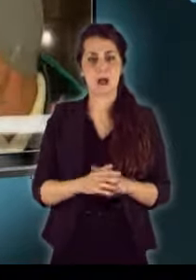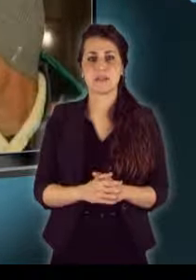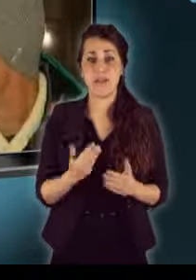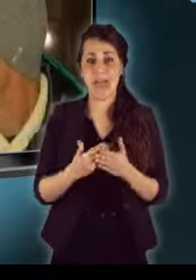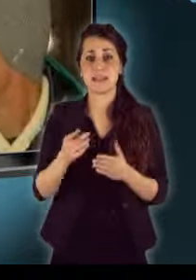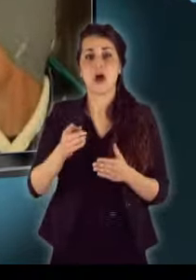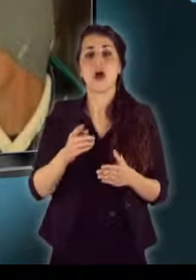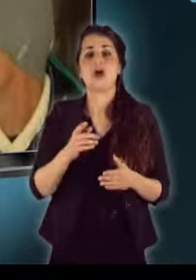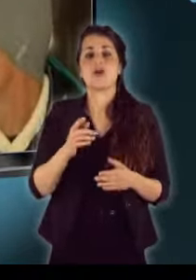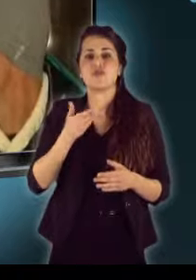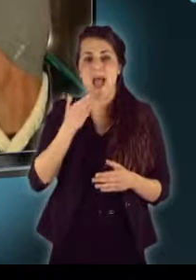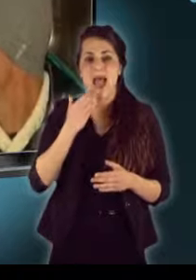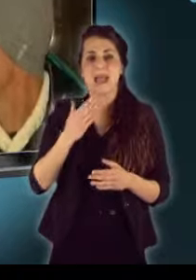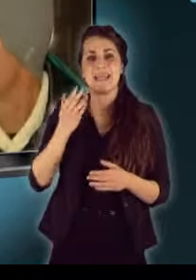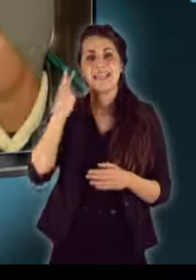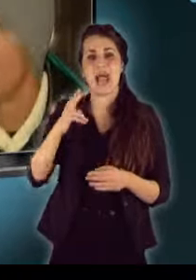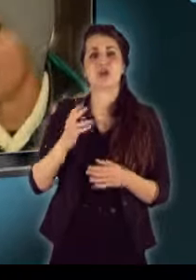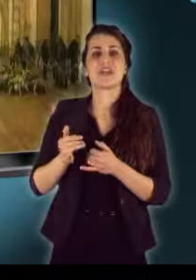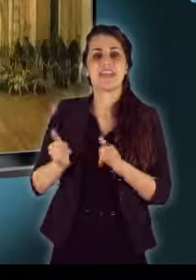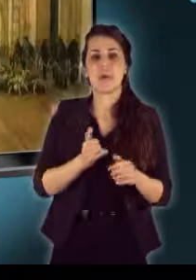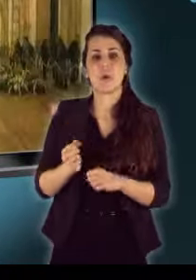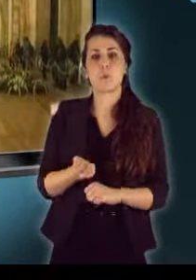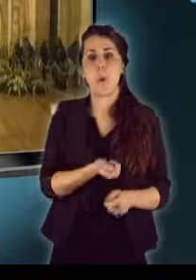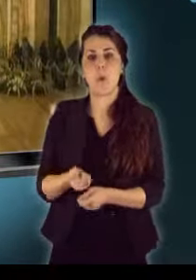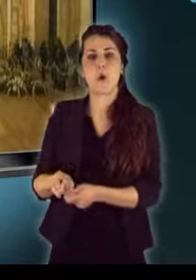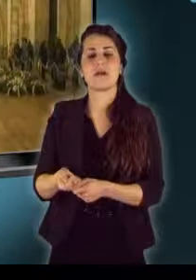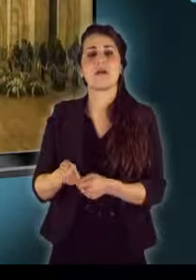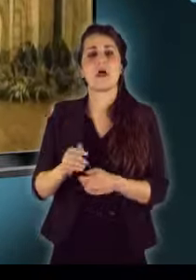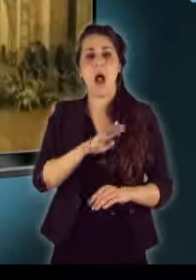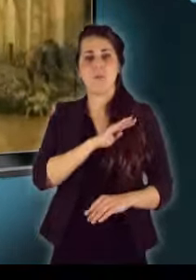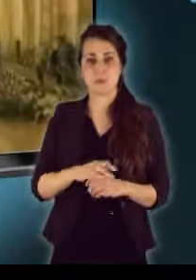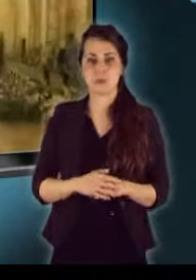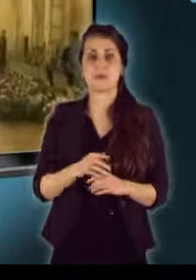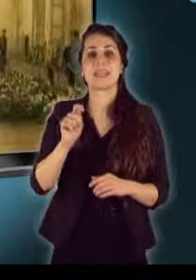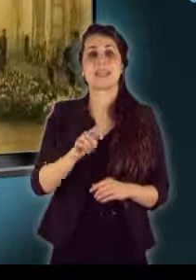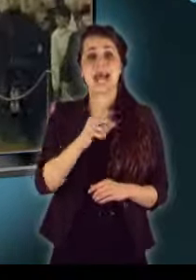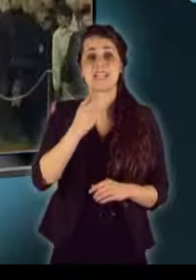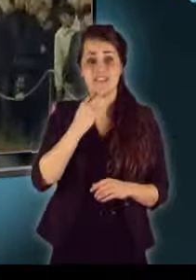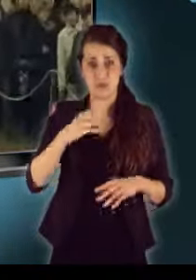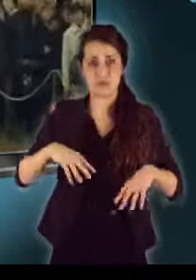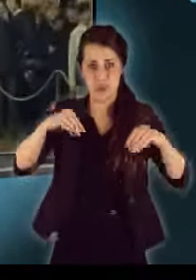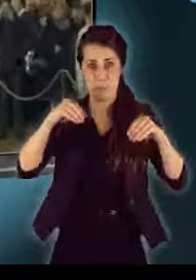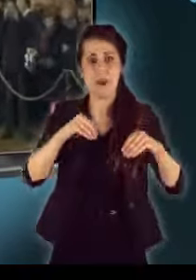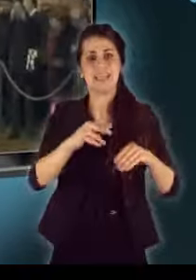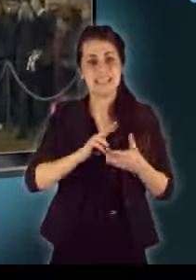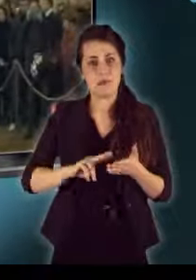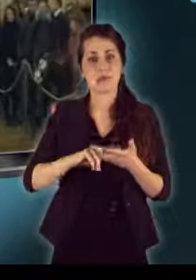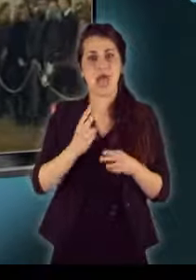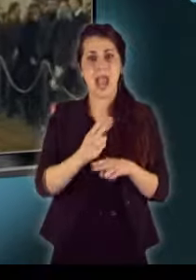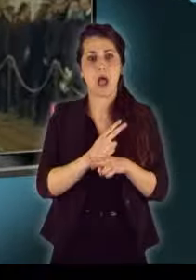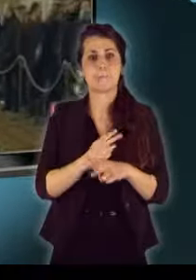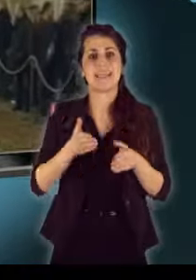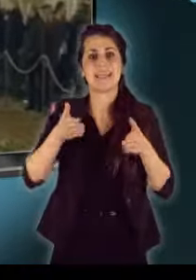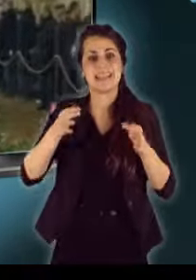a csehek legendás jékorongapusa. A volt cseh elnököt a Szent Vítus székes egyházban hivatalos állami gyászertartással